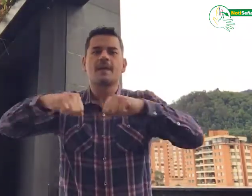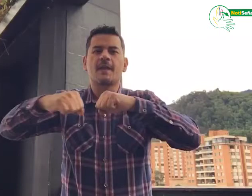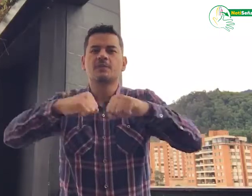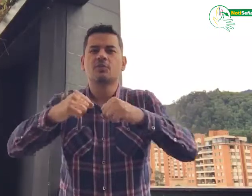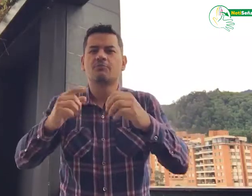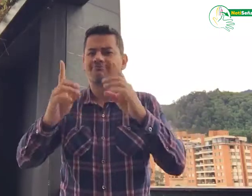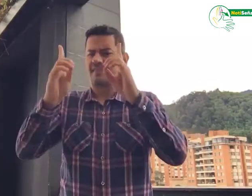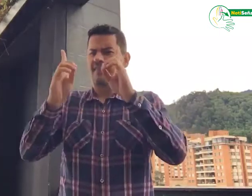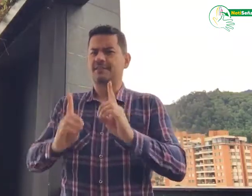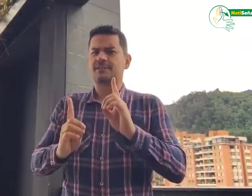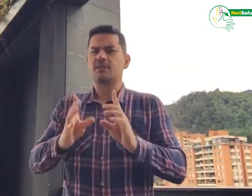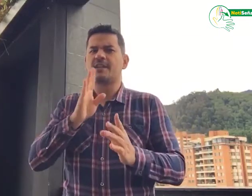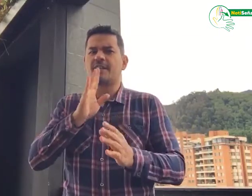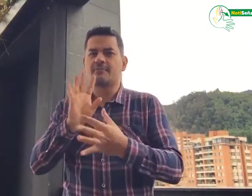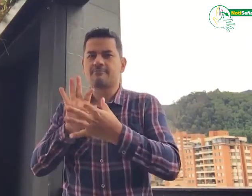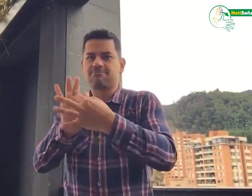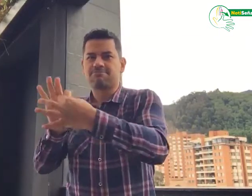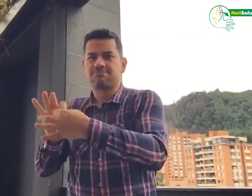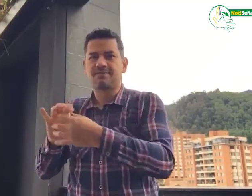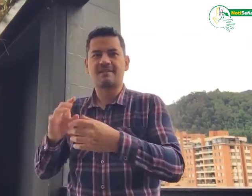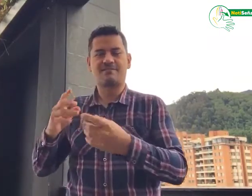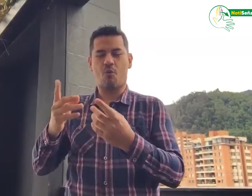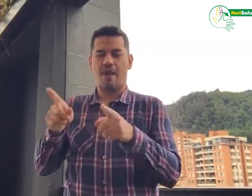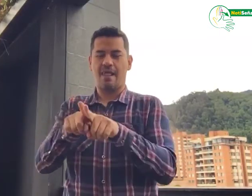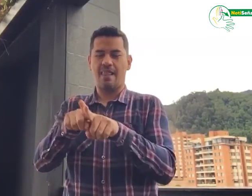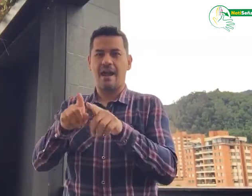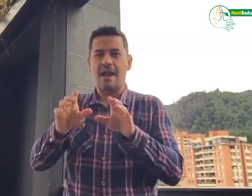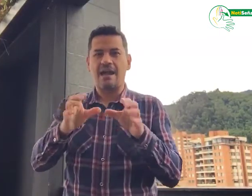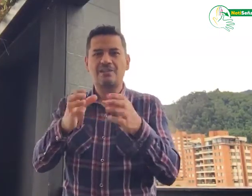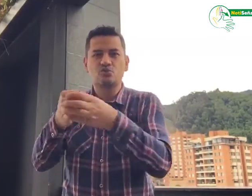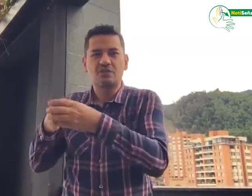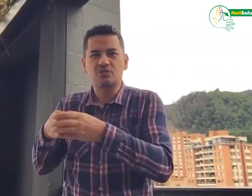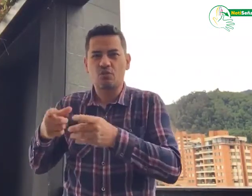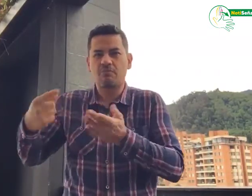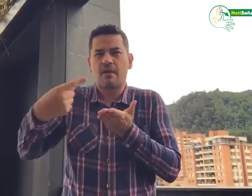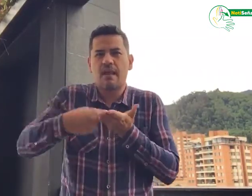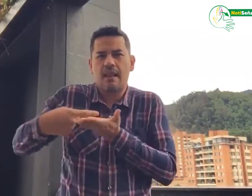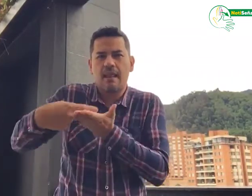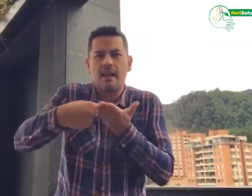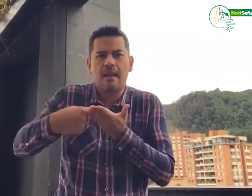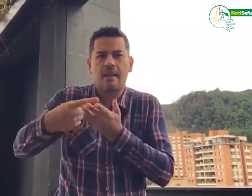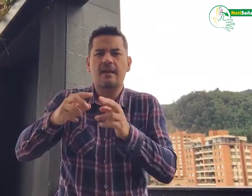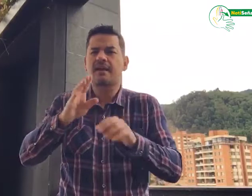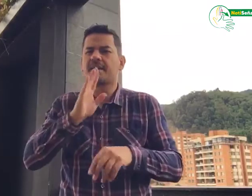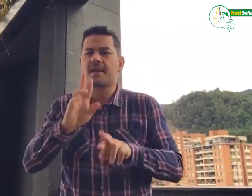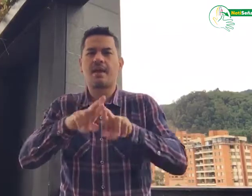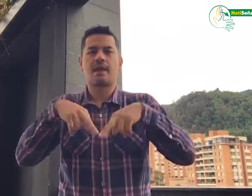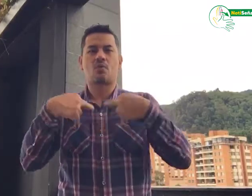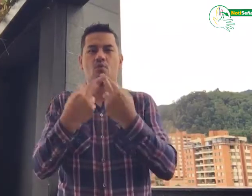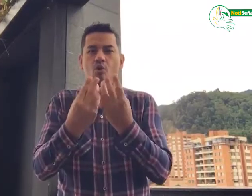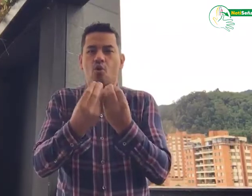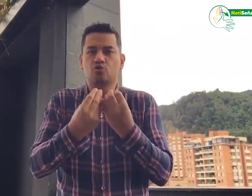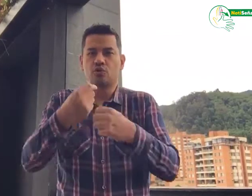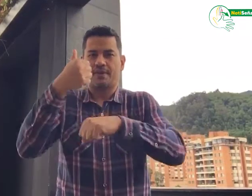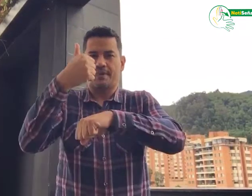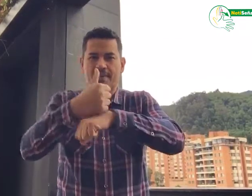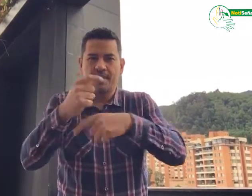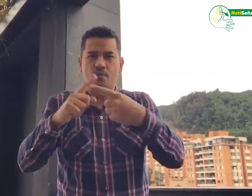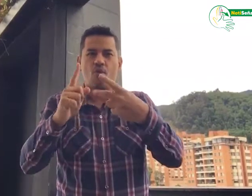GES. La cuarta gestión se relaciona directamente con la toma de decisiones en reuniones con el Consejo